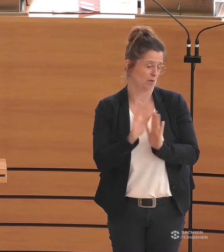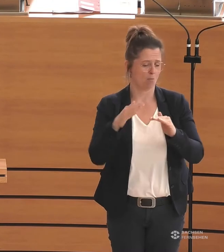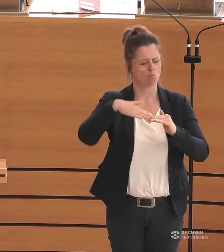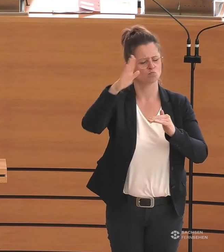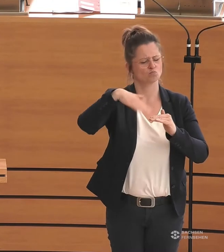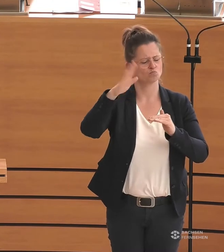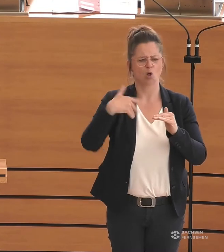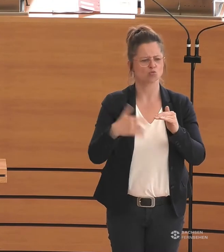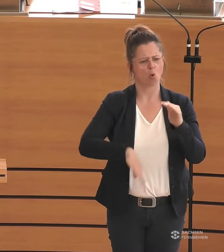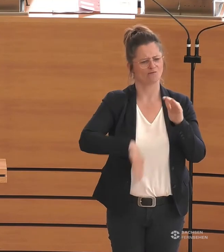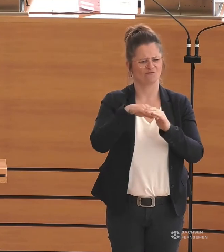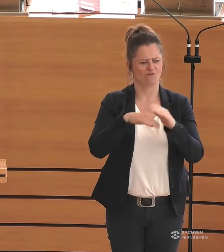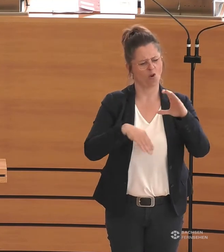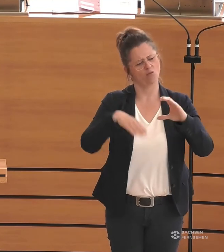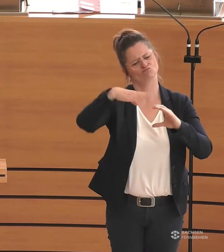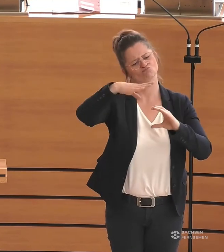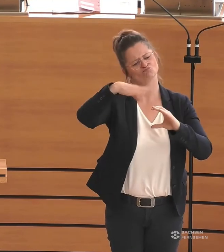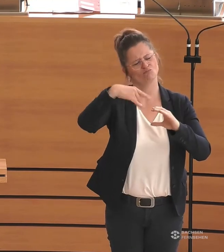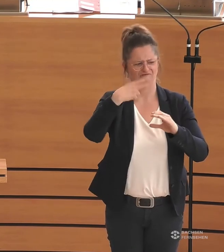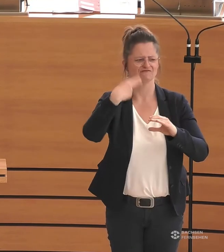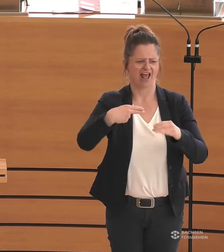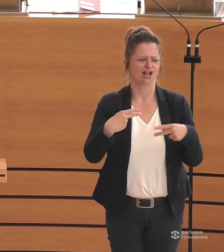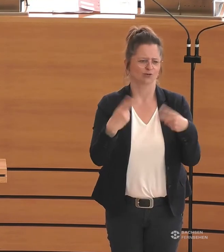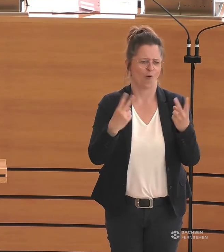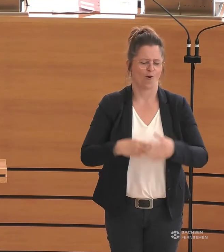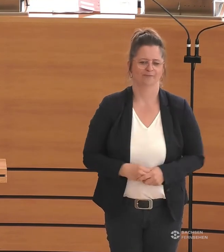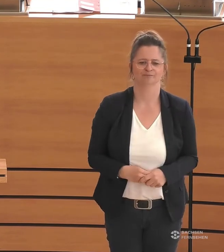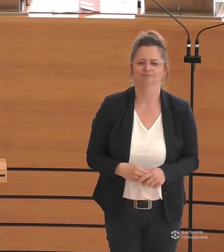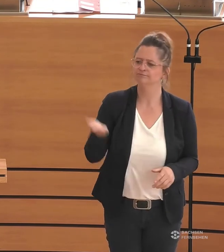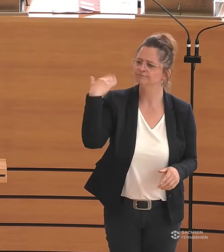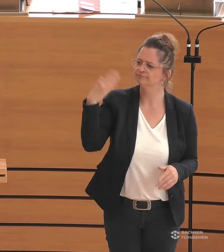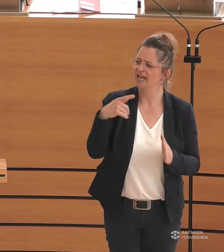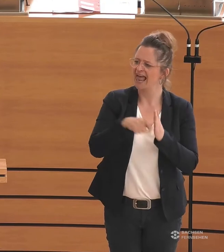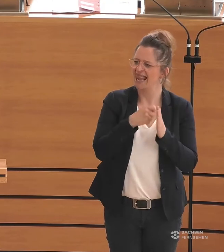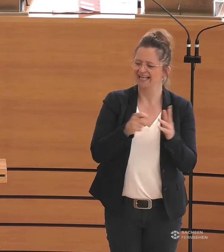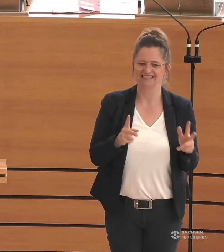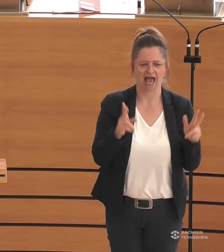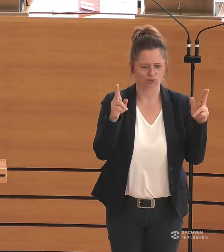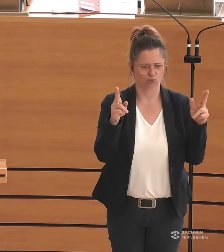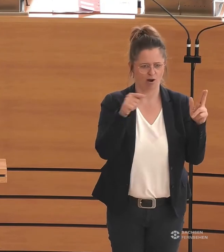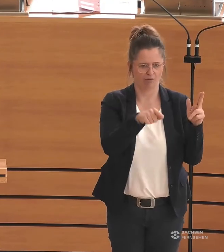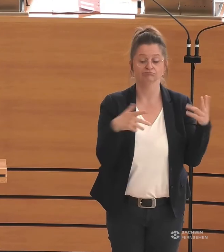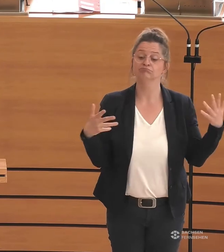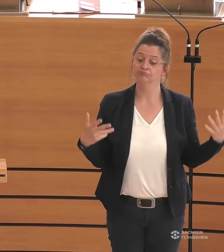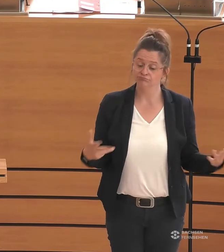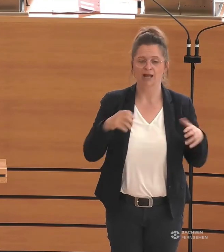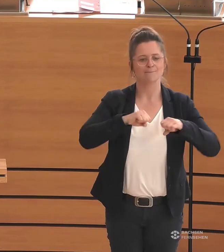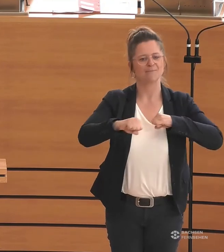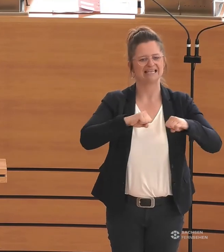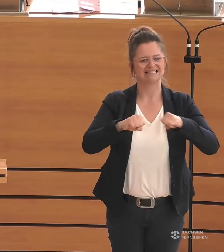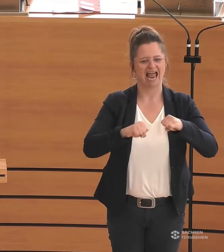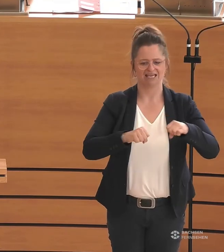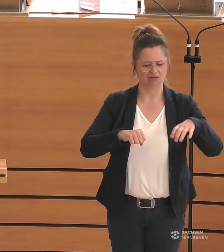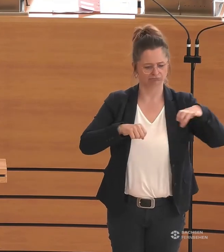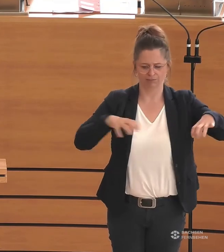nach oben. Als in der vergangenen Legislatur die einzelnen Ministerien zu einer interministeriellen Arbeitsgruppe zusammengerufen